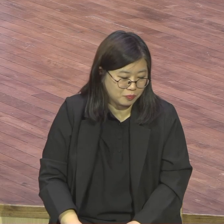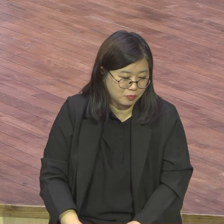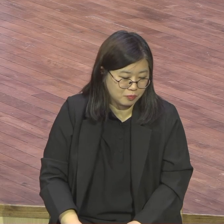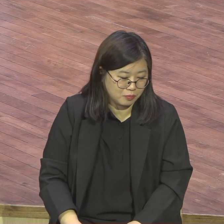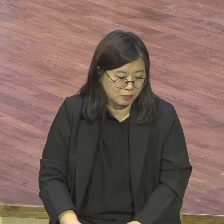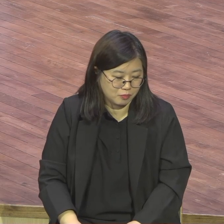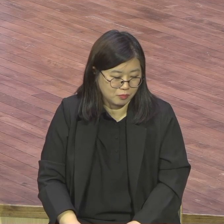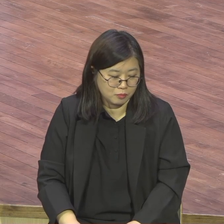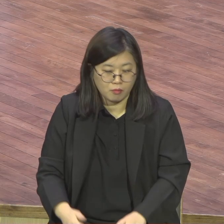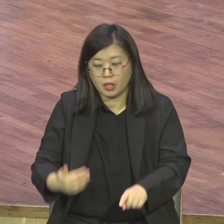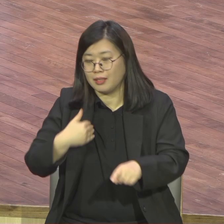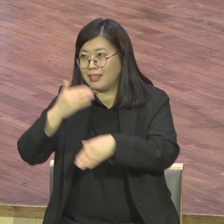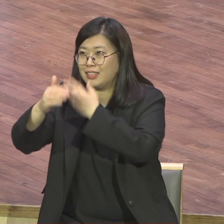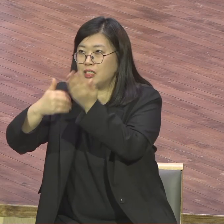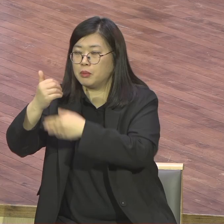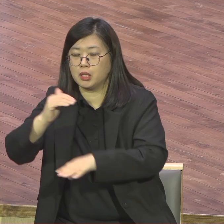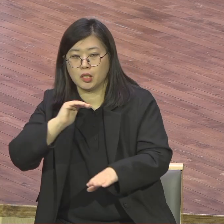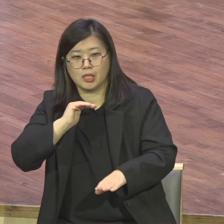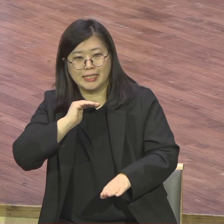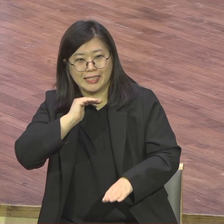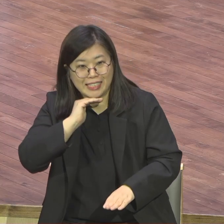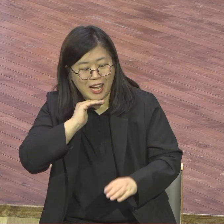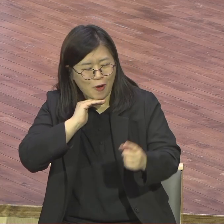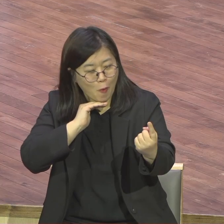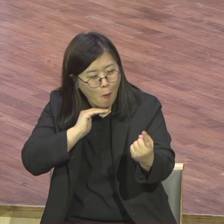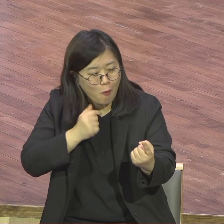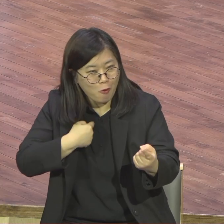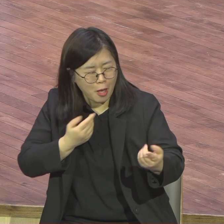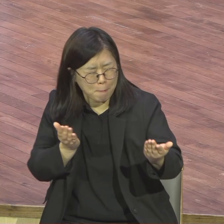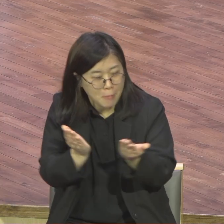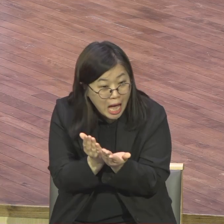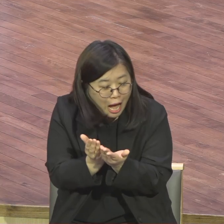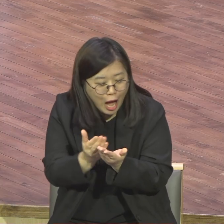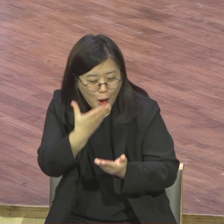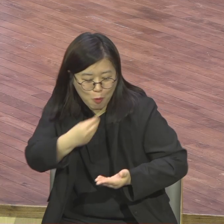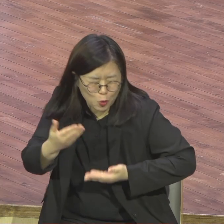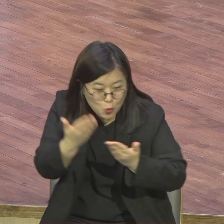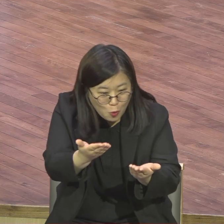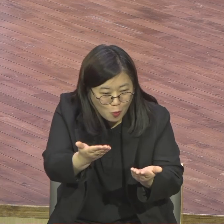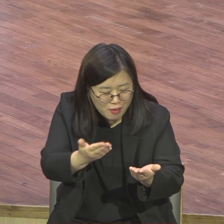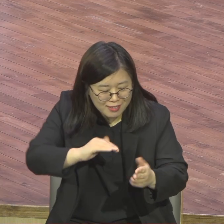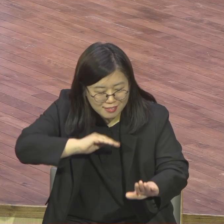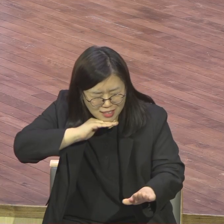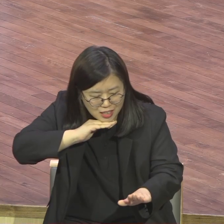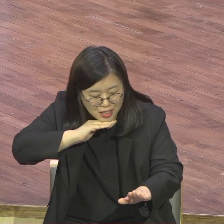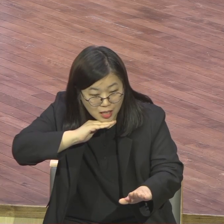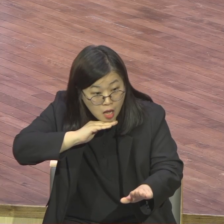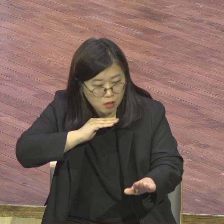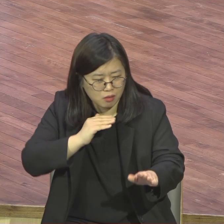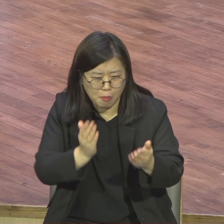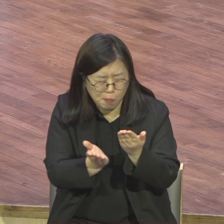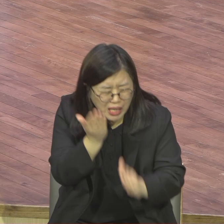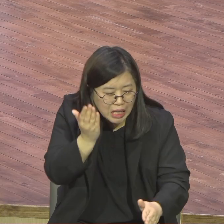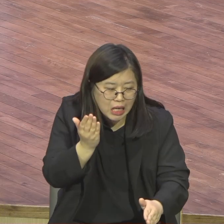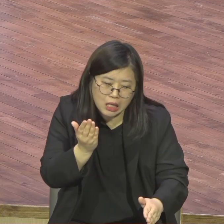안 맞으니까 기다리고 있다가 딱 맞으면 오늘부터 이 말이에요 이 말 하나님은 좋으신 분인데